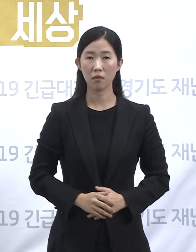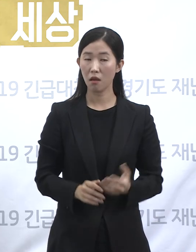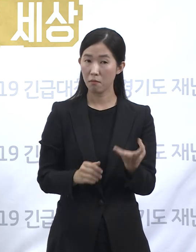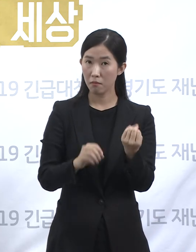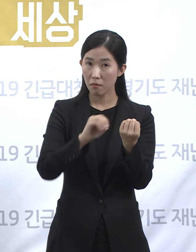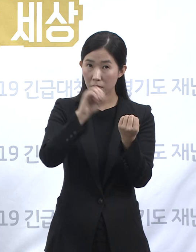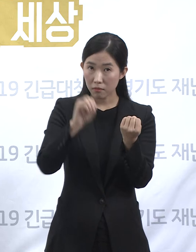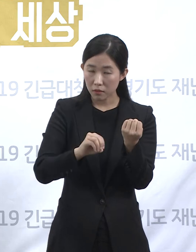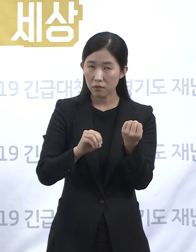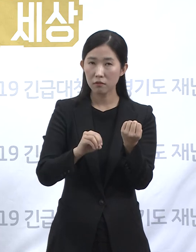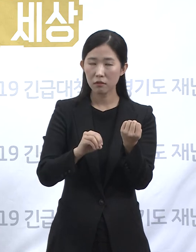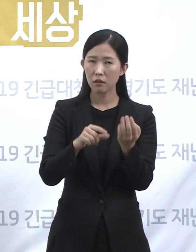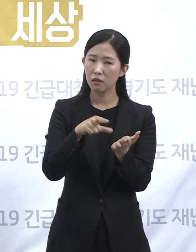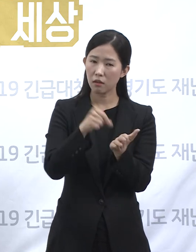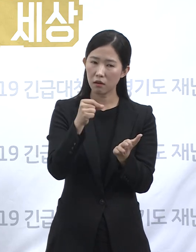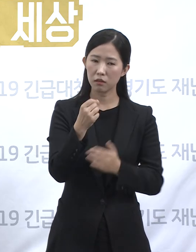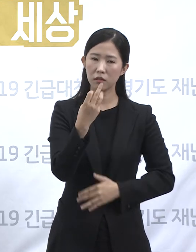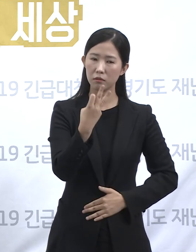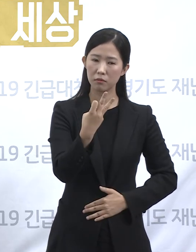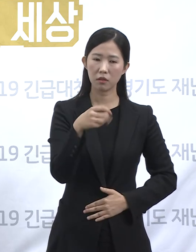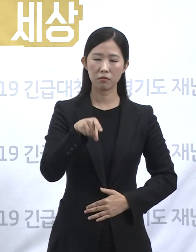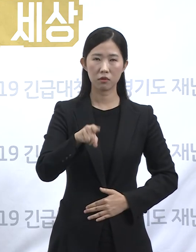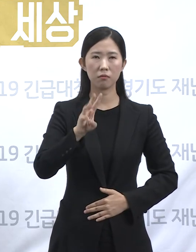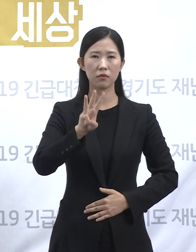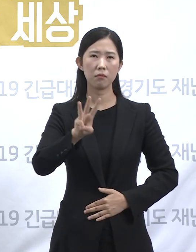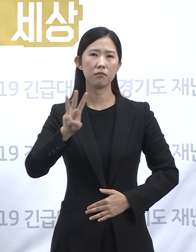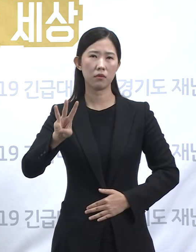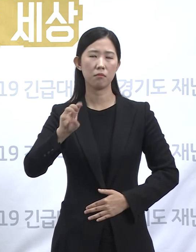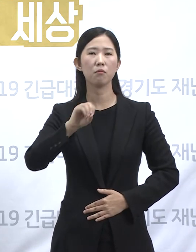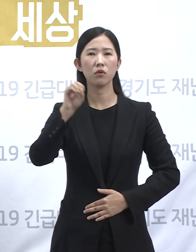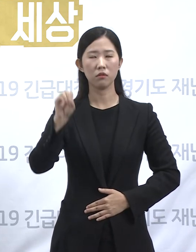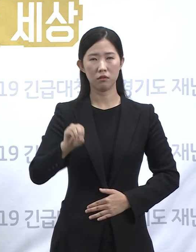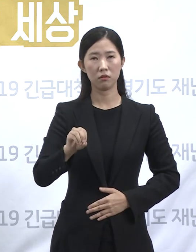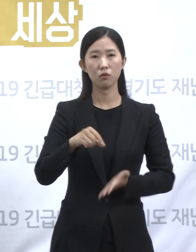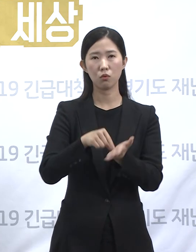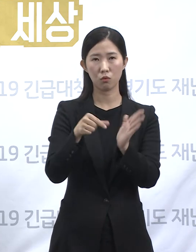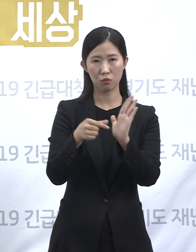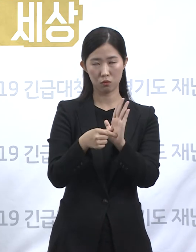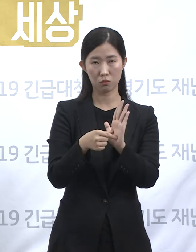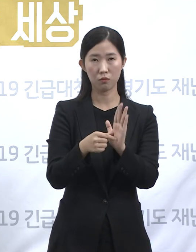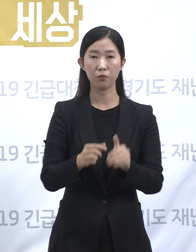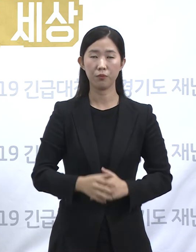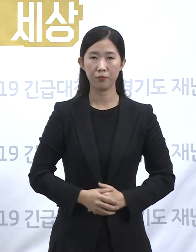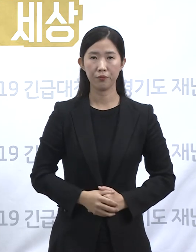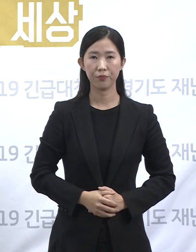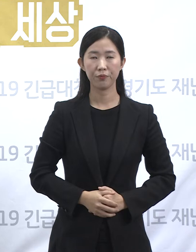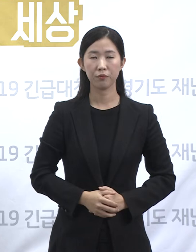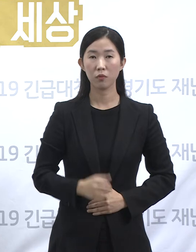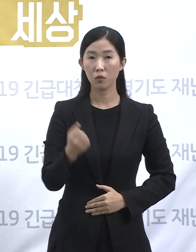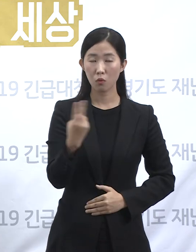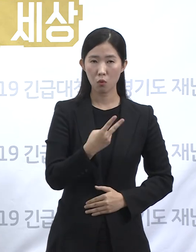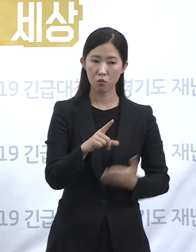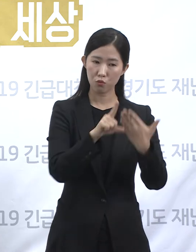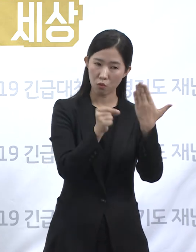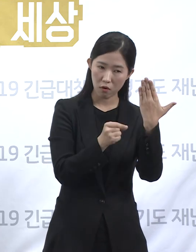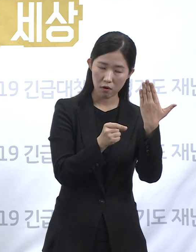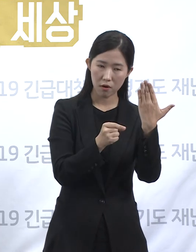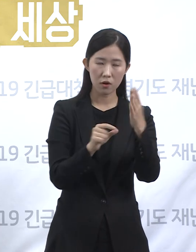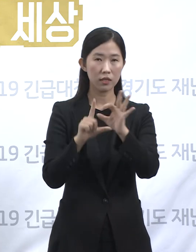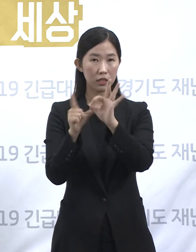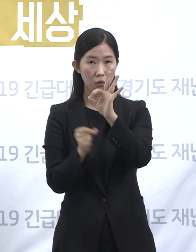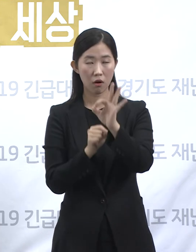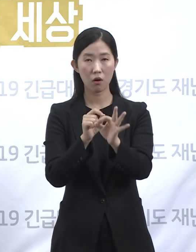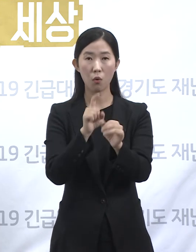계산하면 약 13.33%의 경우에서 사망한 결과이고 9월과 10월에 확진된 분들